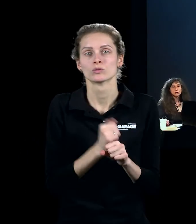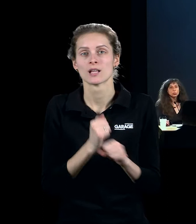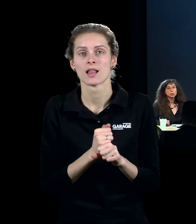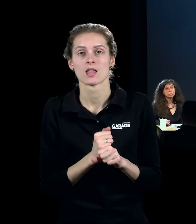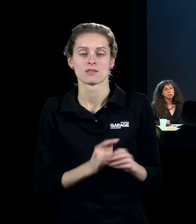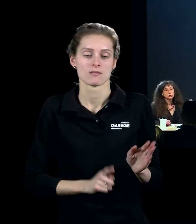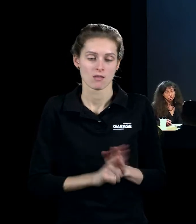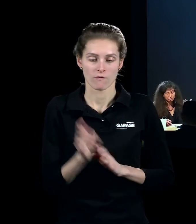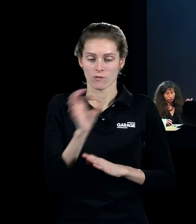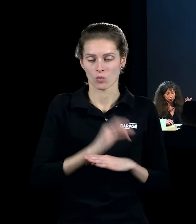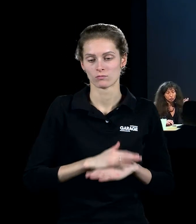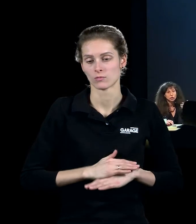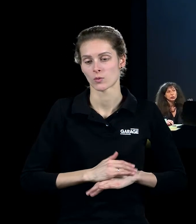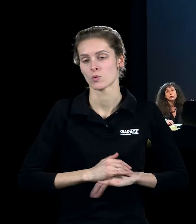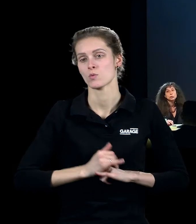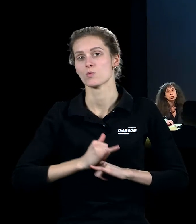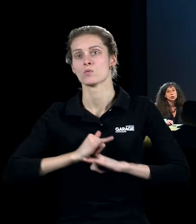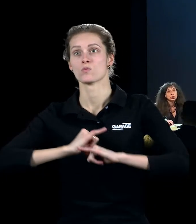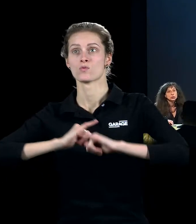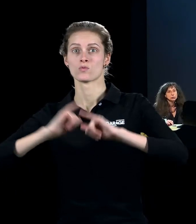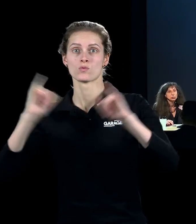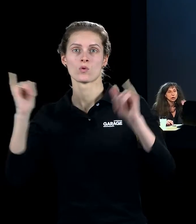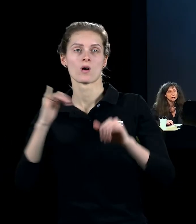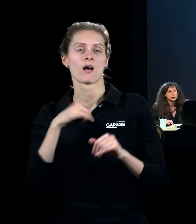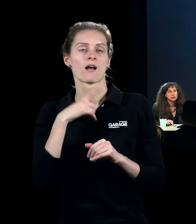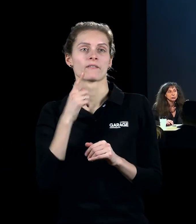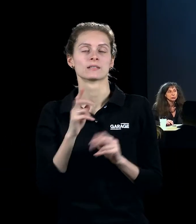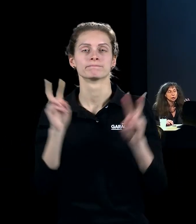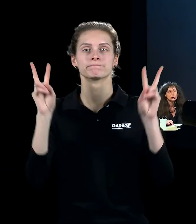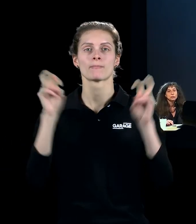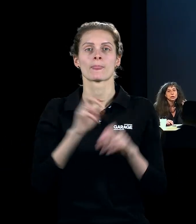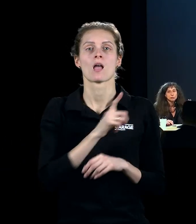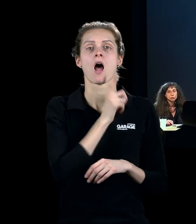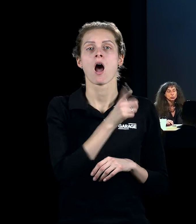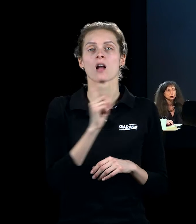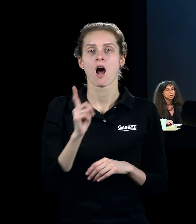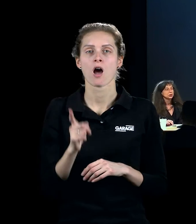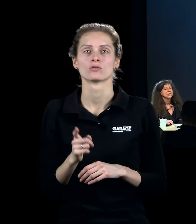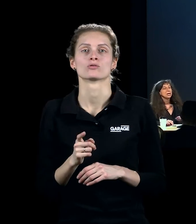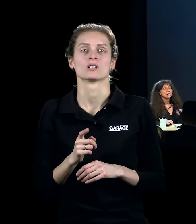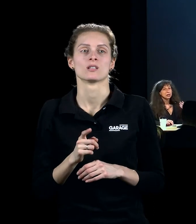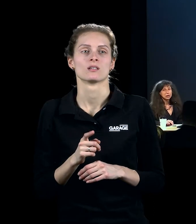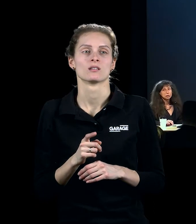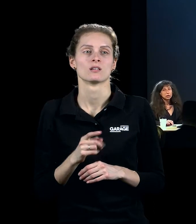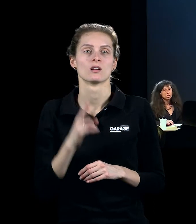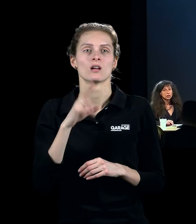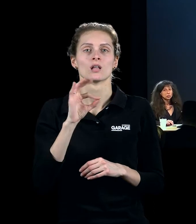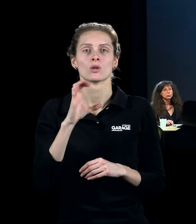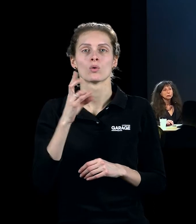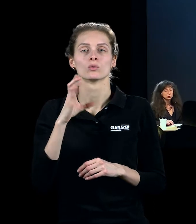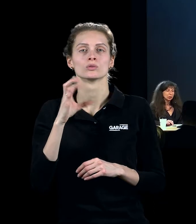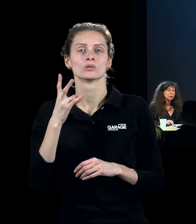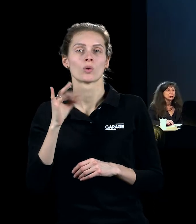Неким их слоганом было, что каждый достоин лучшей жизни, вот это указание на лучшую жизнь, вера в лучшую жизнь, и была